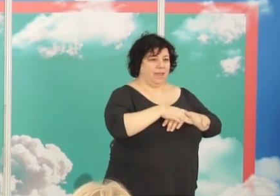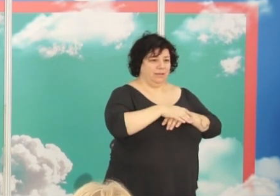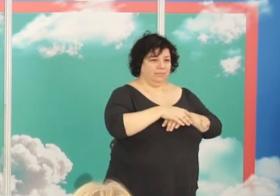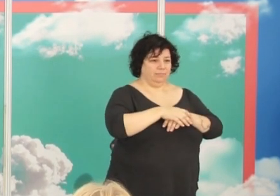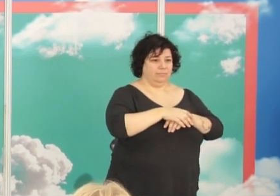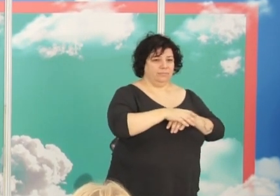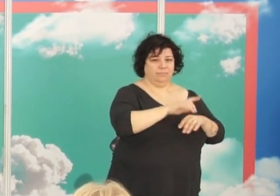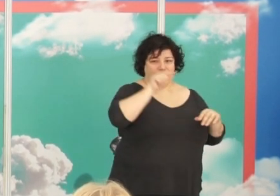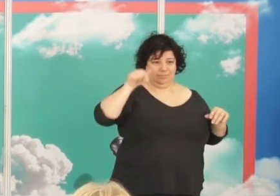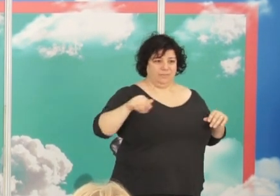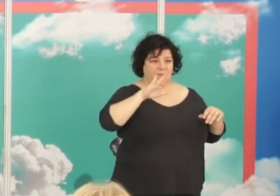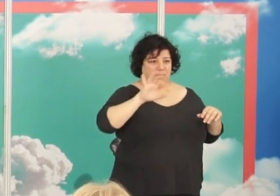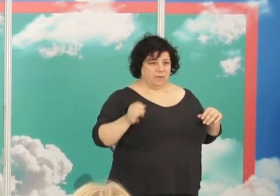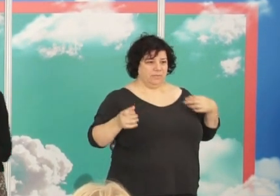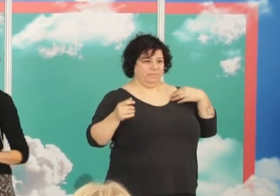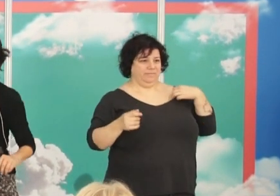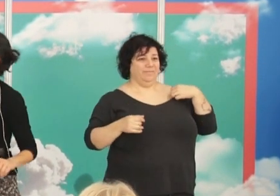para mi ley.